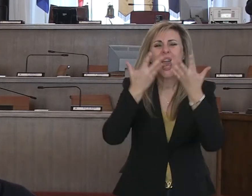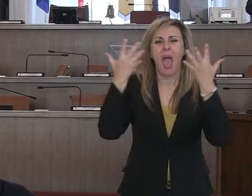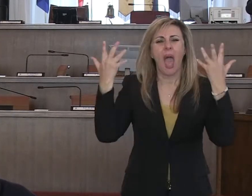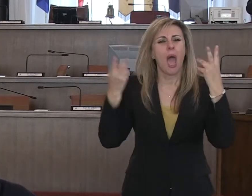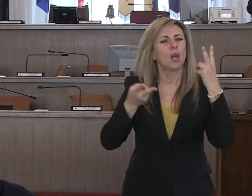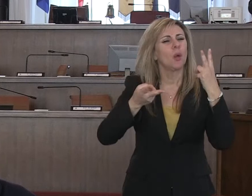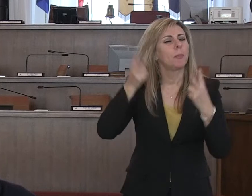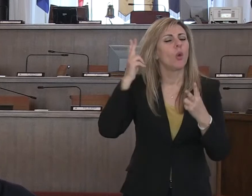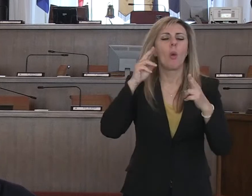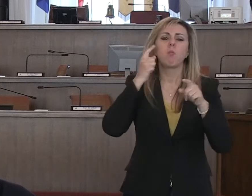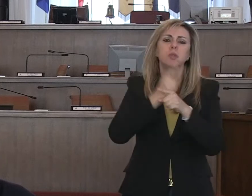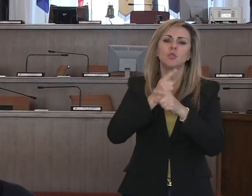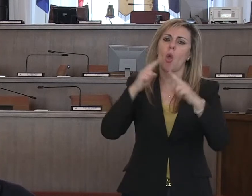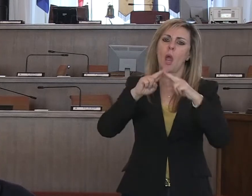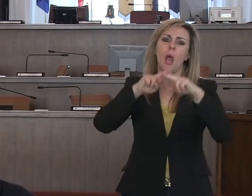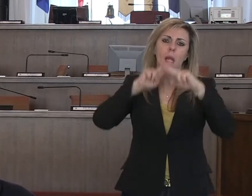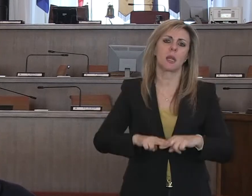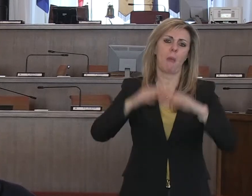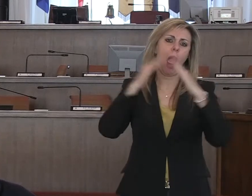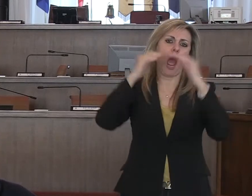Bisogna rimanere a casa.